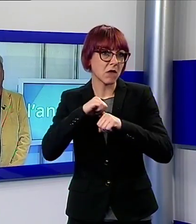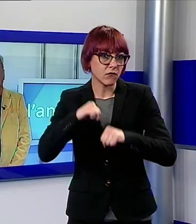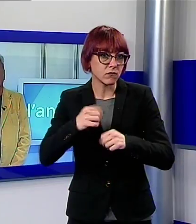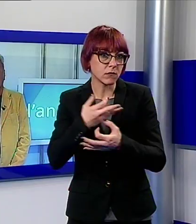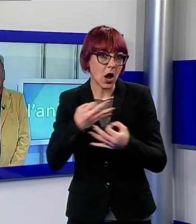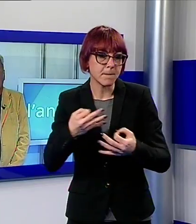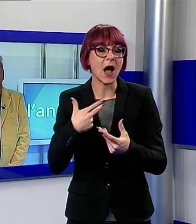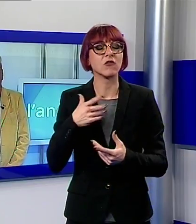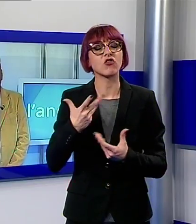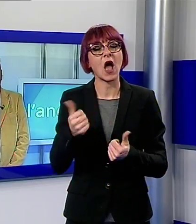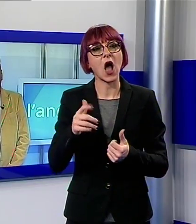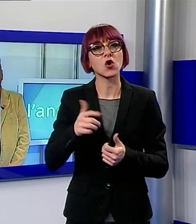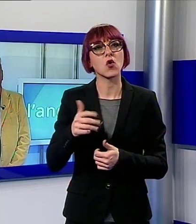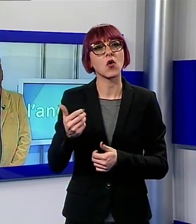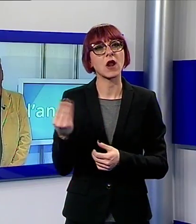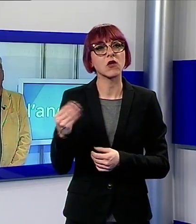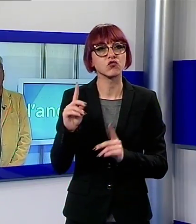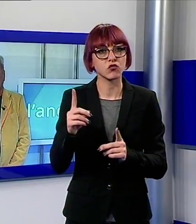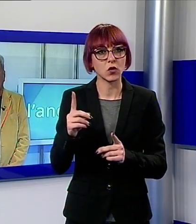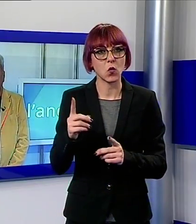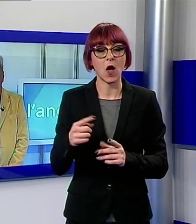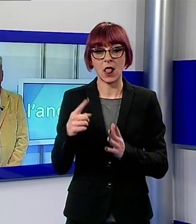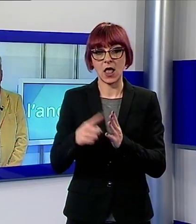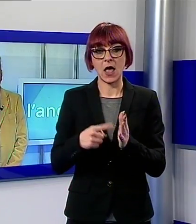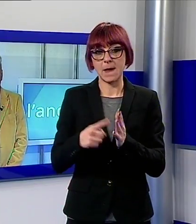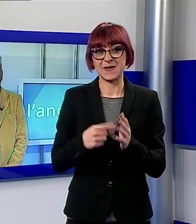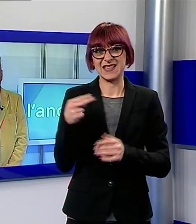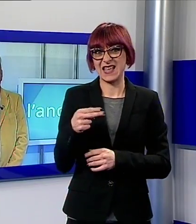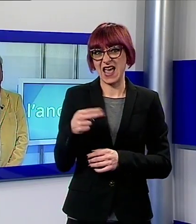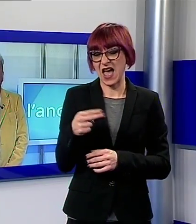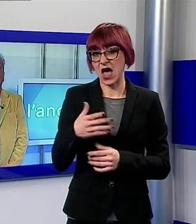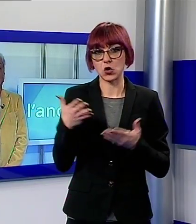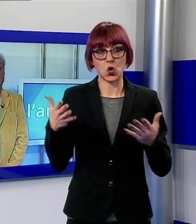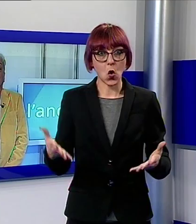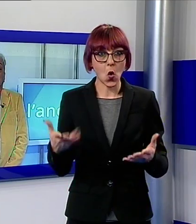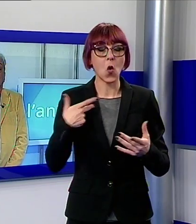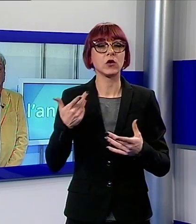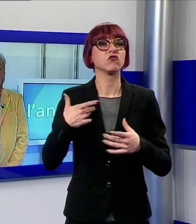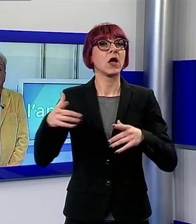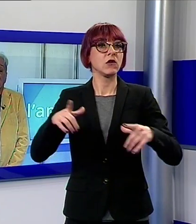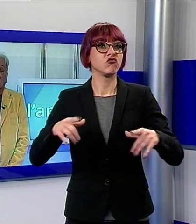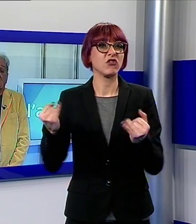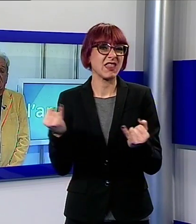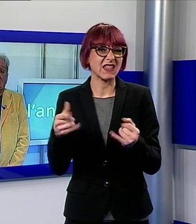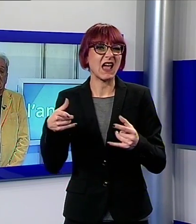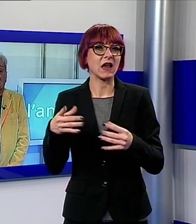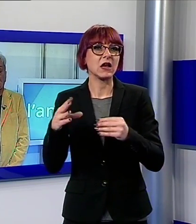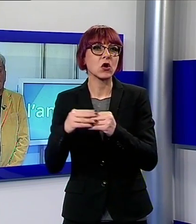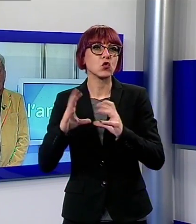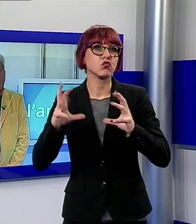'anno hanno aperto al grande pubblico quello straordinario spazio della cittadella dove si costruiscono i grandi carri